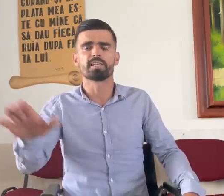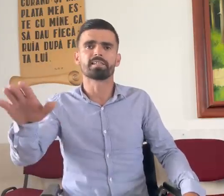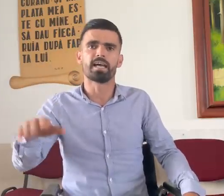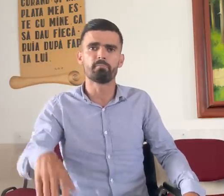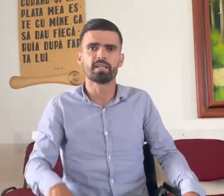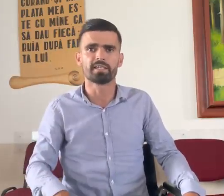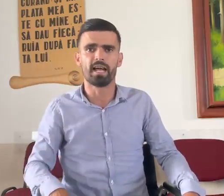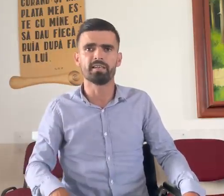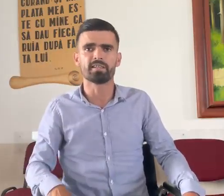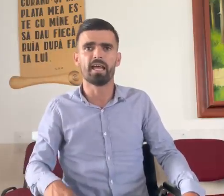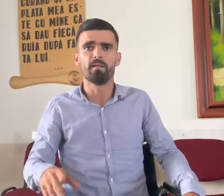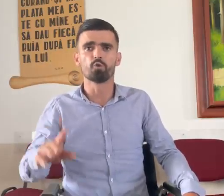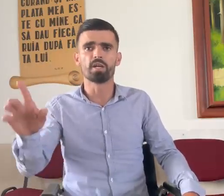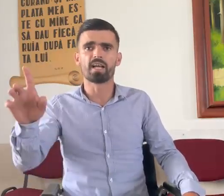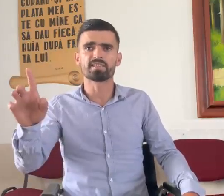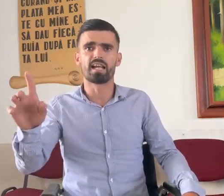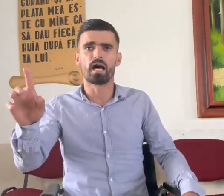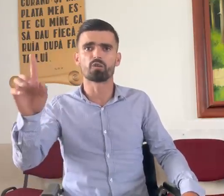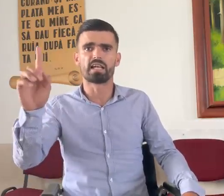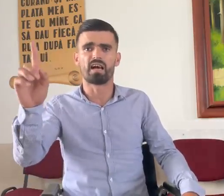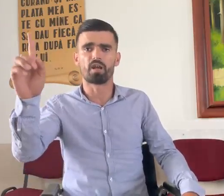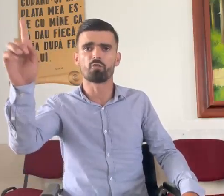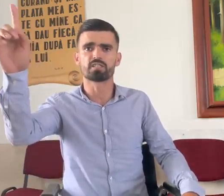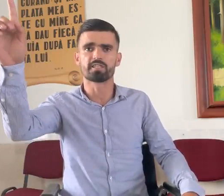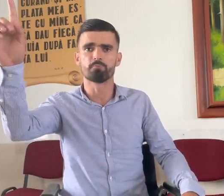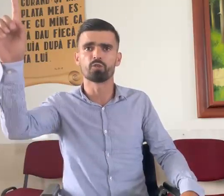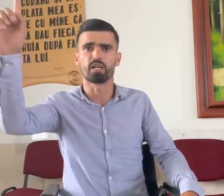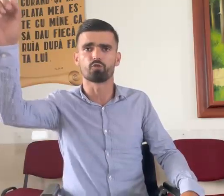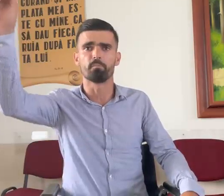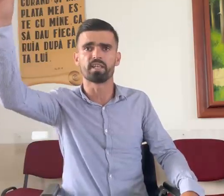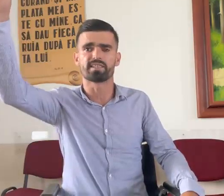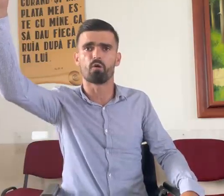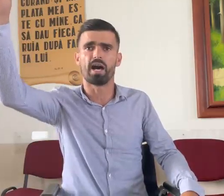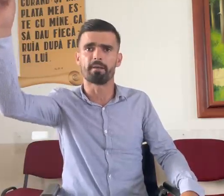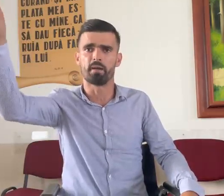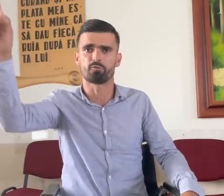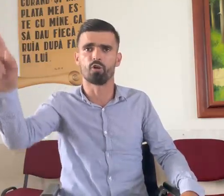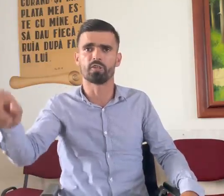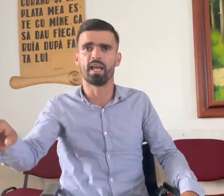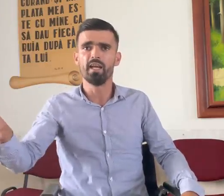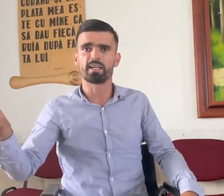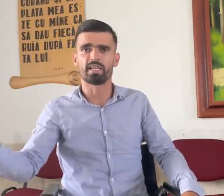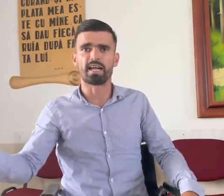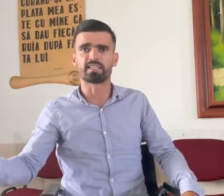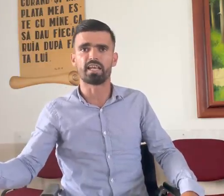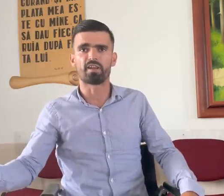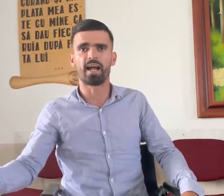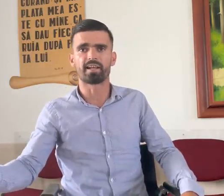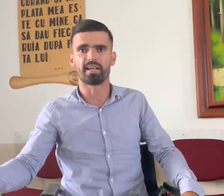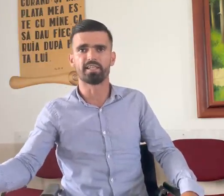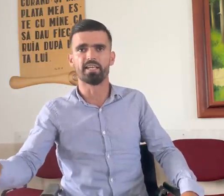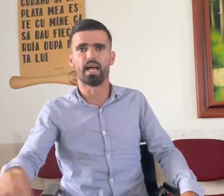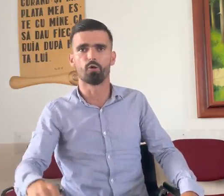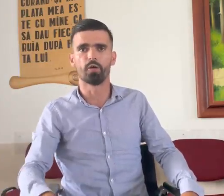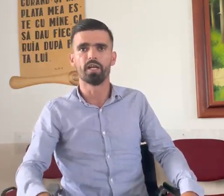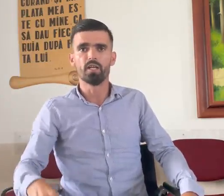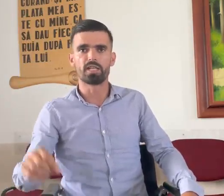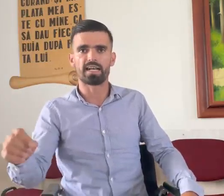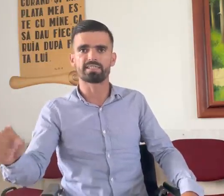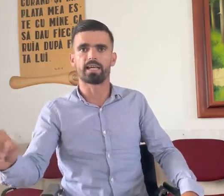stătea nimic înainte. Nu-i asta lauda, dar vreau să spun că Dumnezeu are metode, că dacă te vrea în grădina lui, dacă se